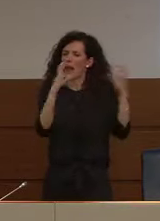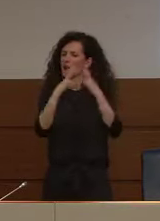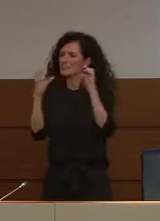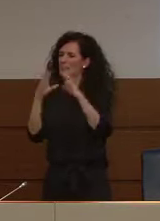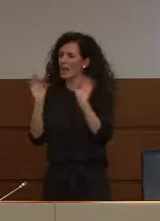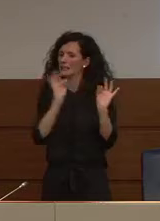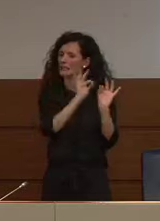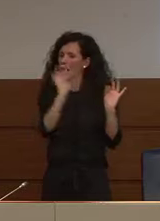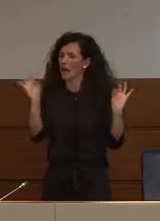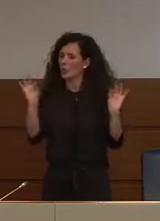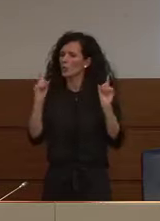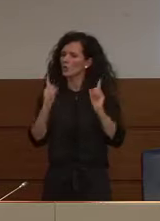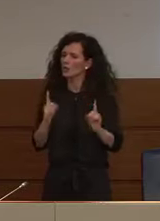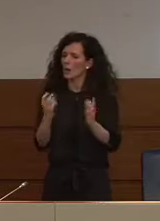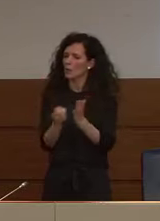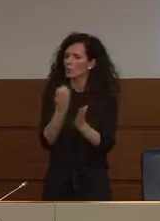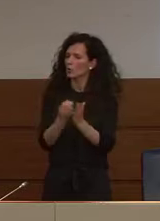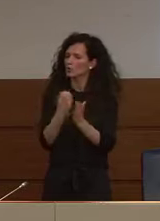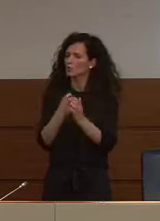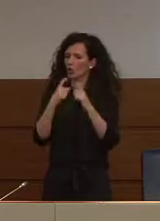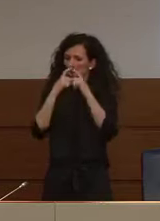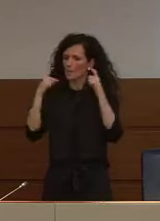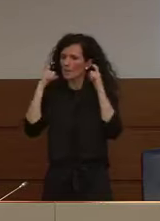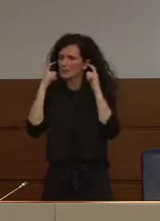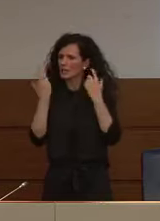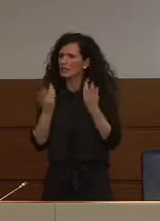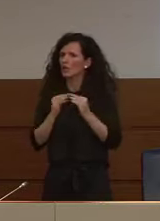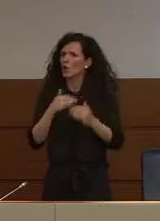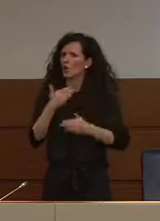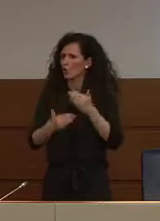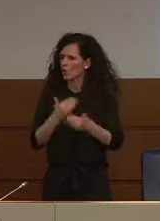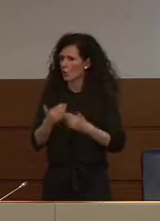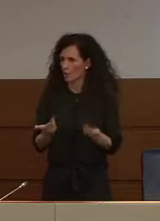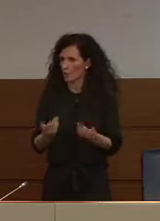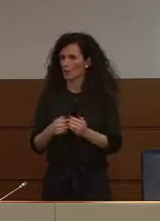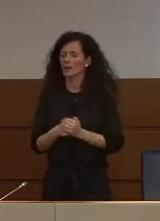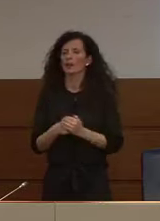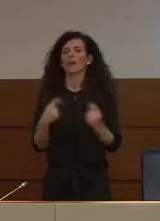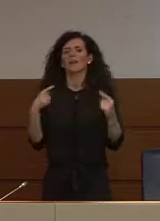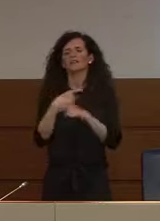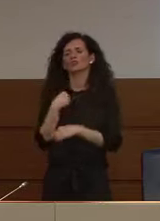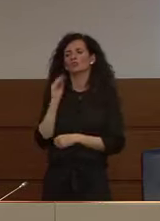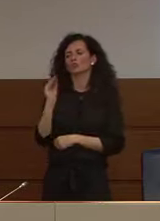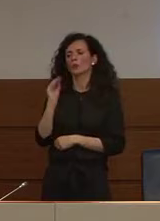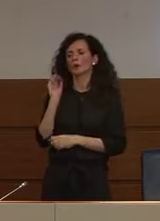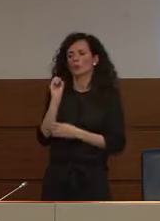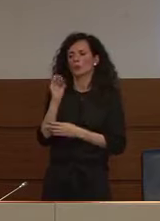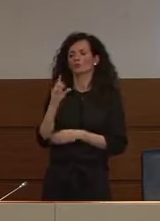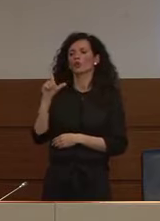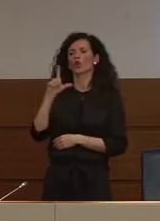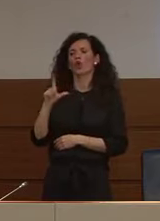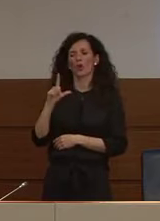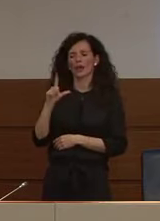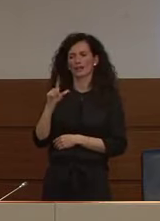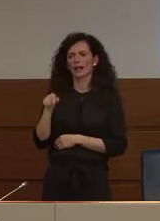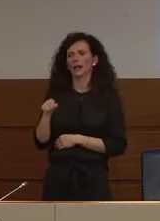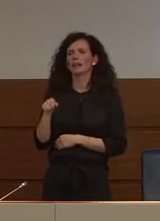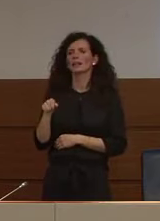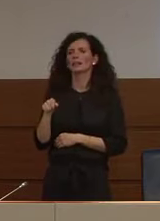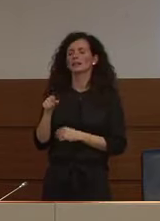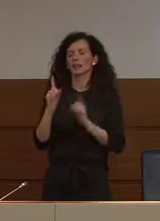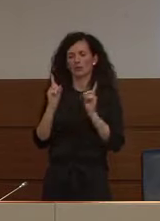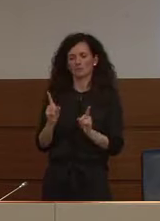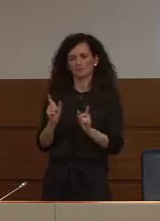imprese rispetto alla produzione di mascherine una domanda che volevo fare invece al professor Locatelli rispetto a queste misure